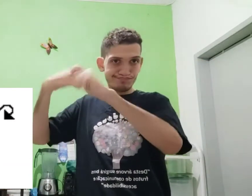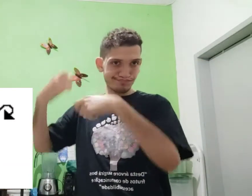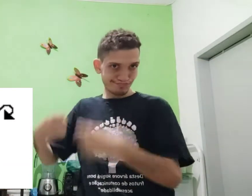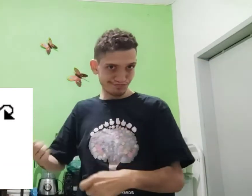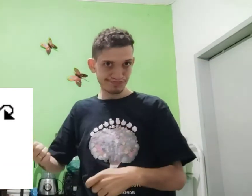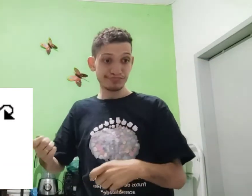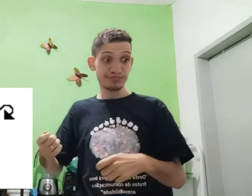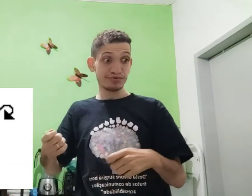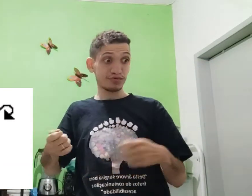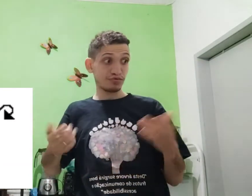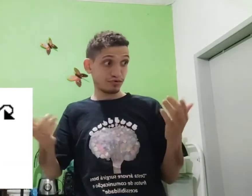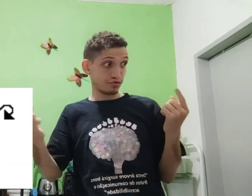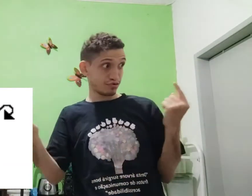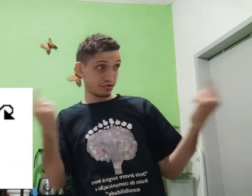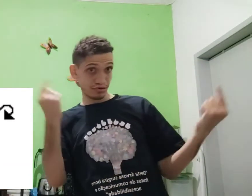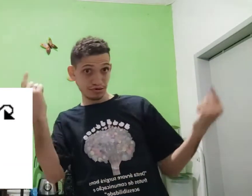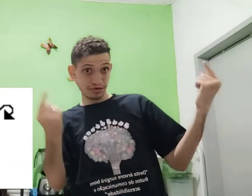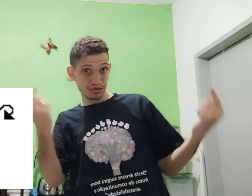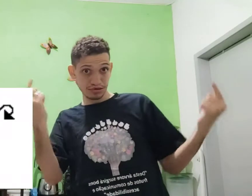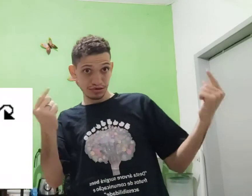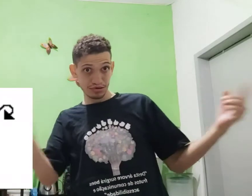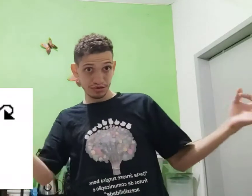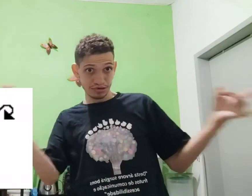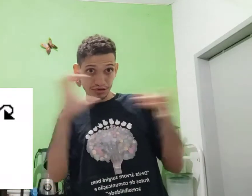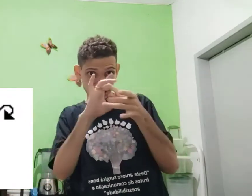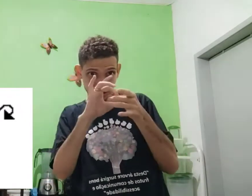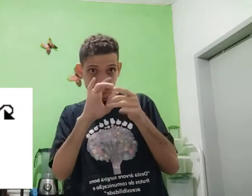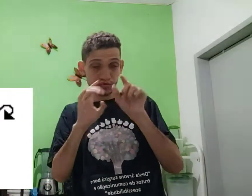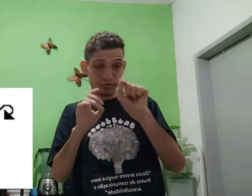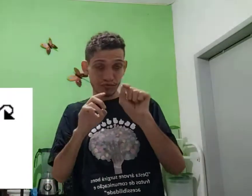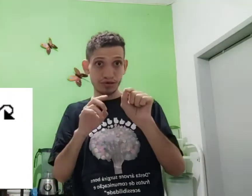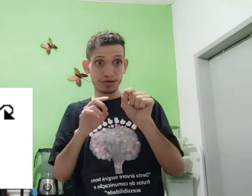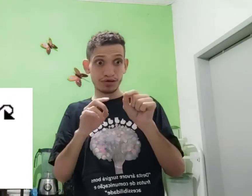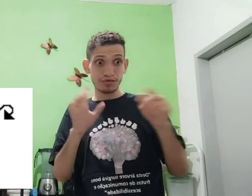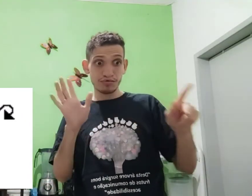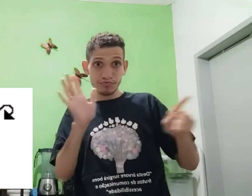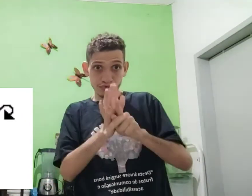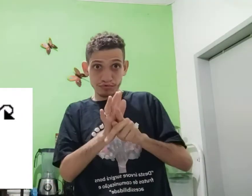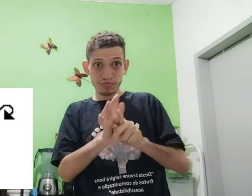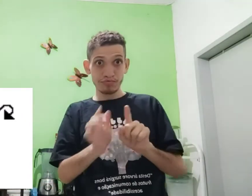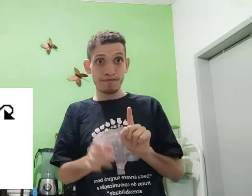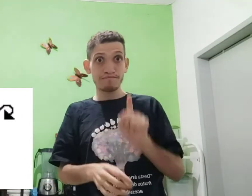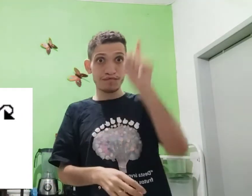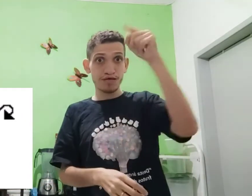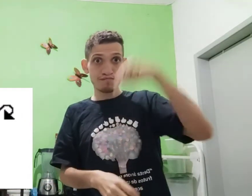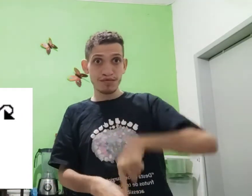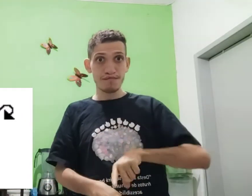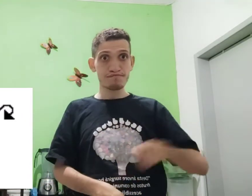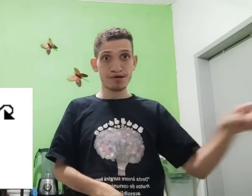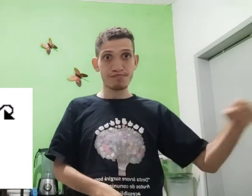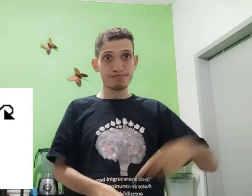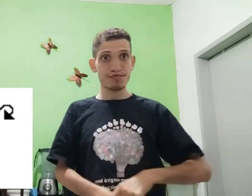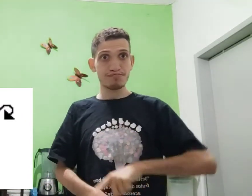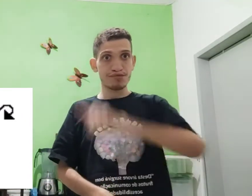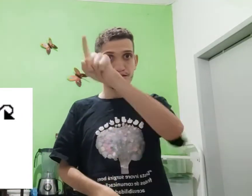sinais também, esses sinais. Vamos ver qual o grupo mesmo próprio de